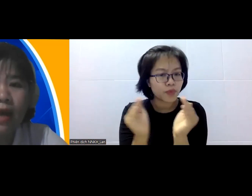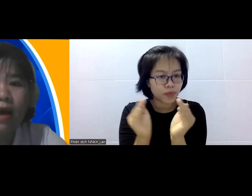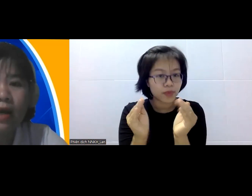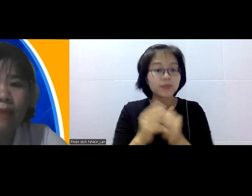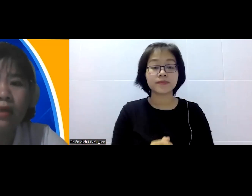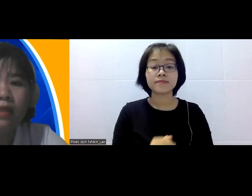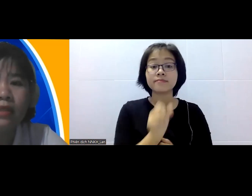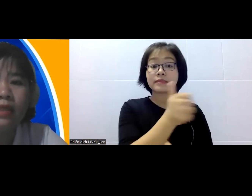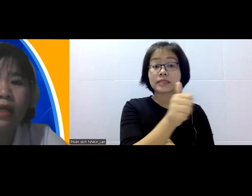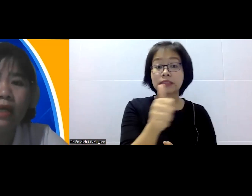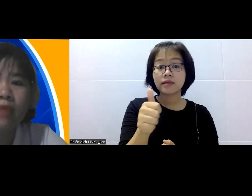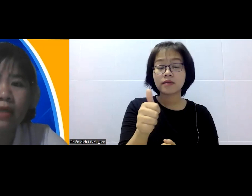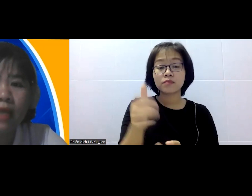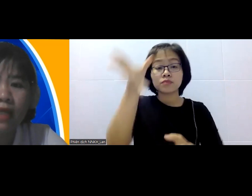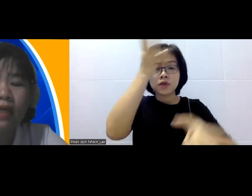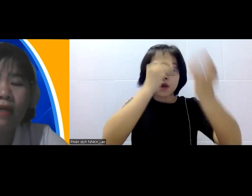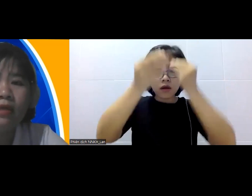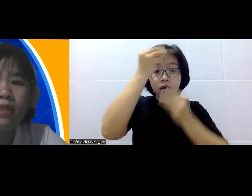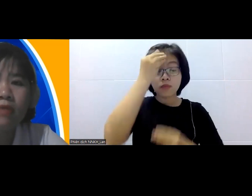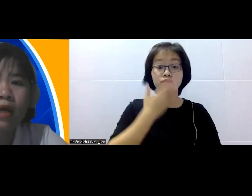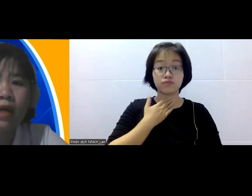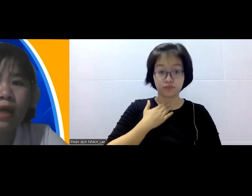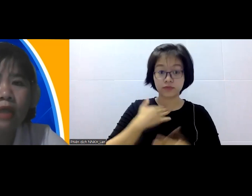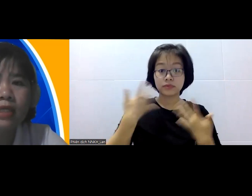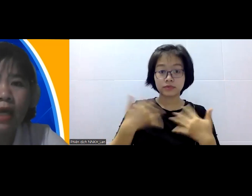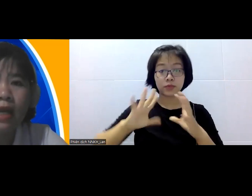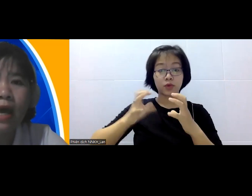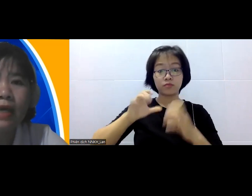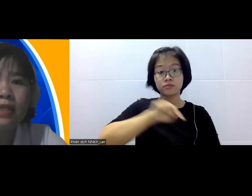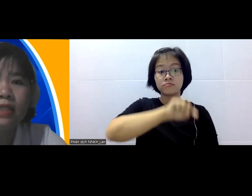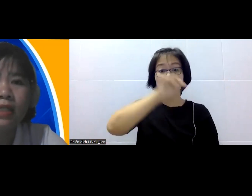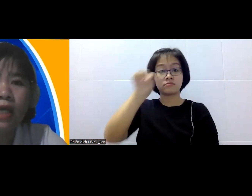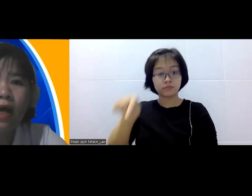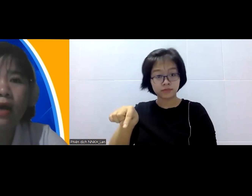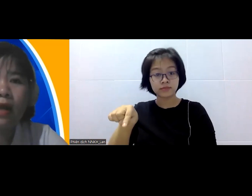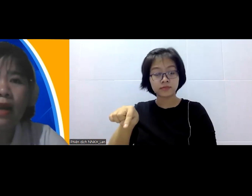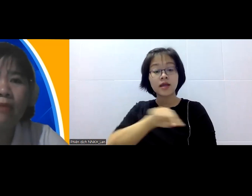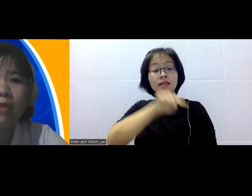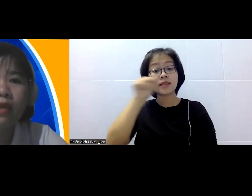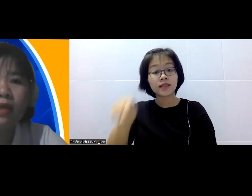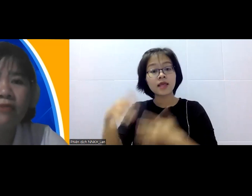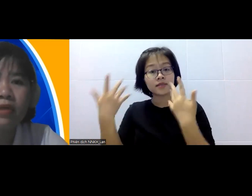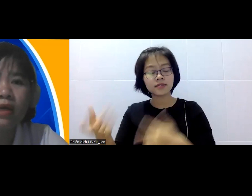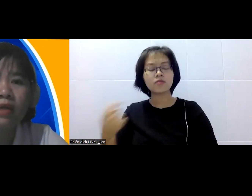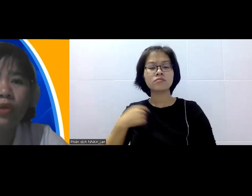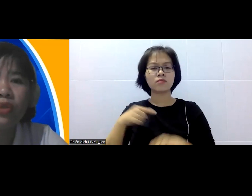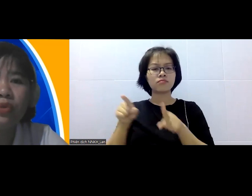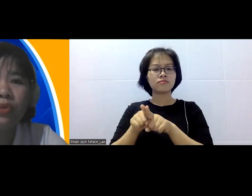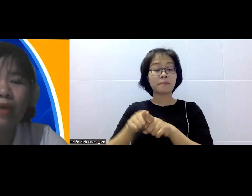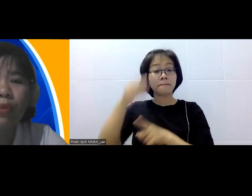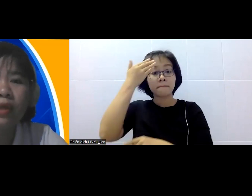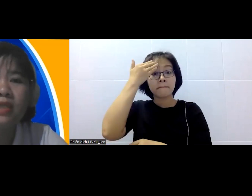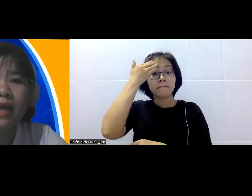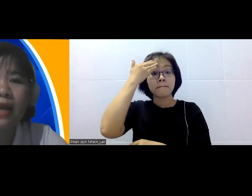Apatina họ gặp những người nông dân như vậy và những người nông dân này họ sẽ kể lại cái hành trình họ đã làm cái công việc tối